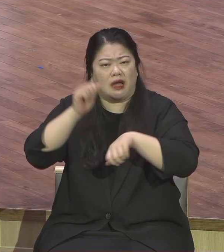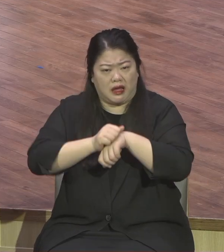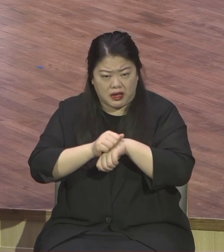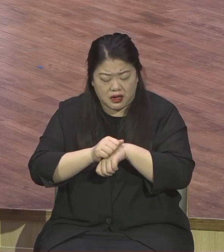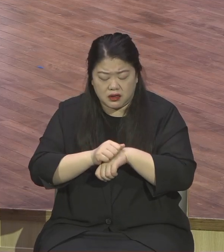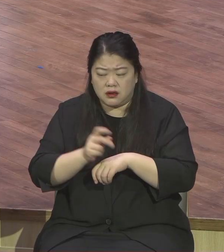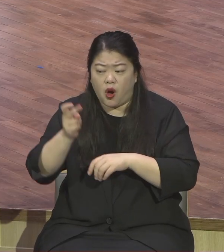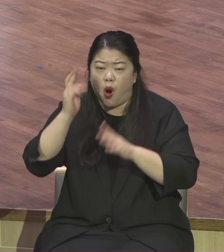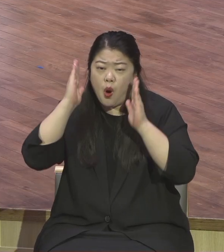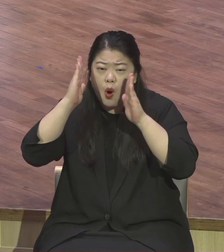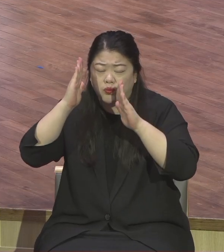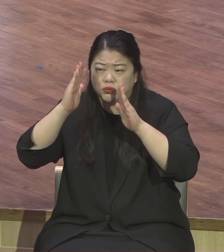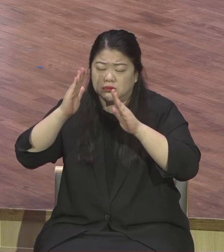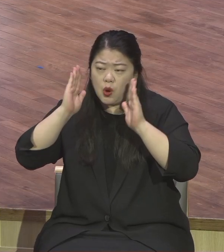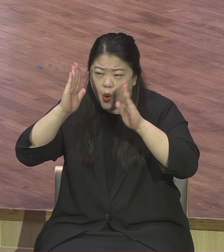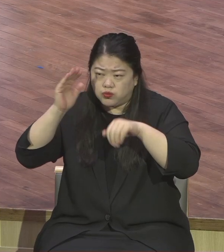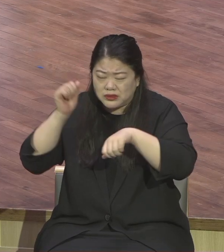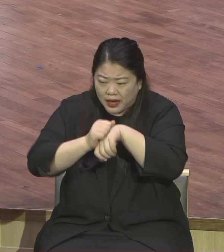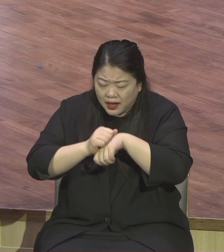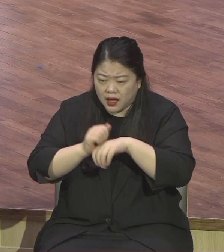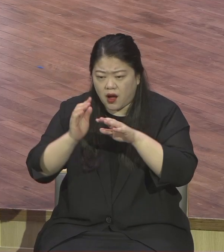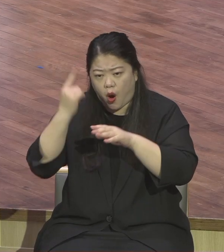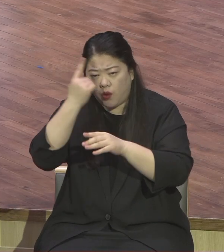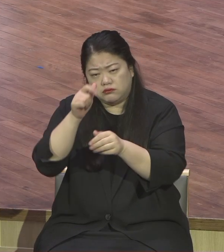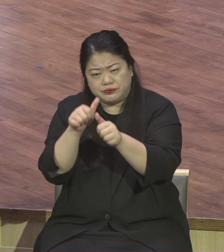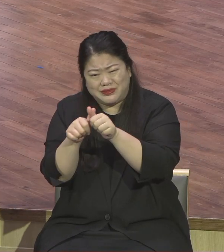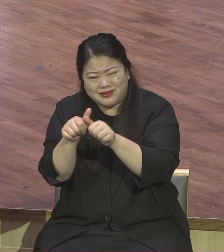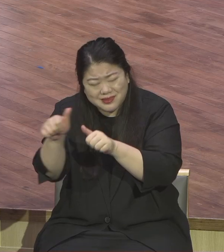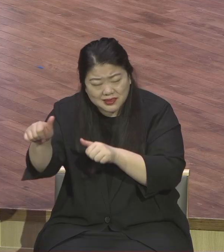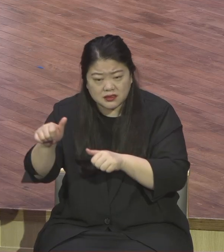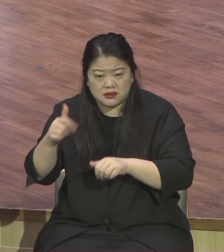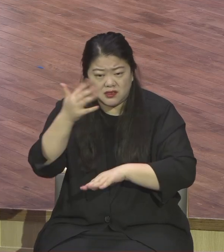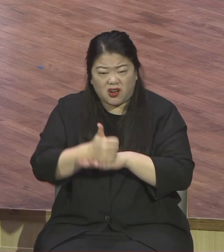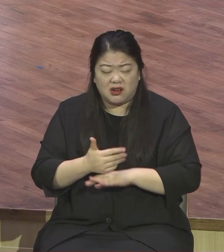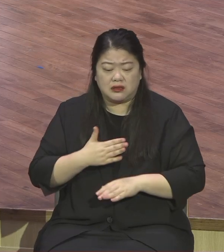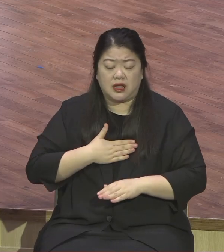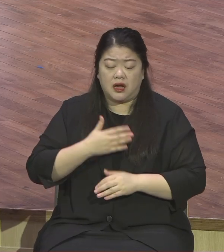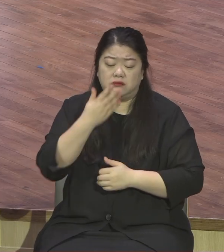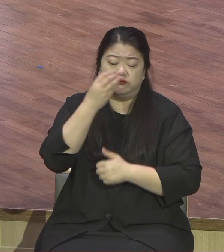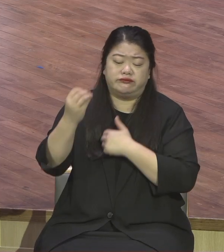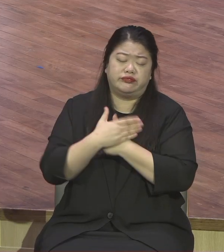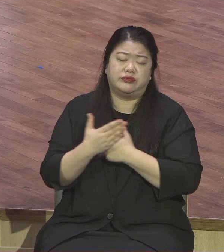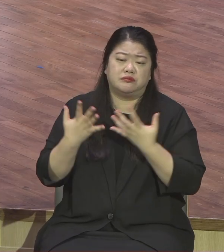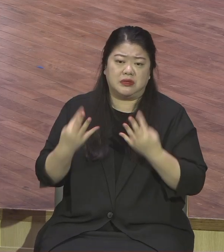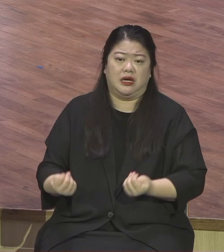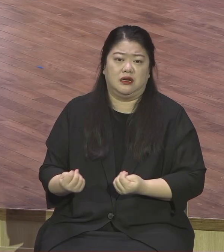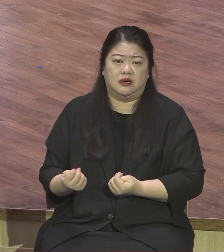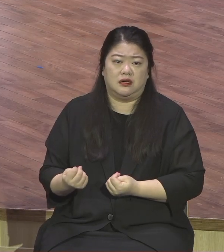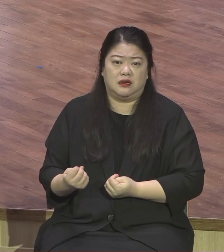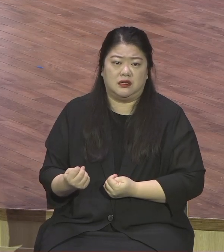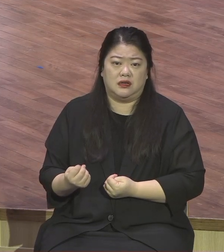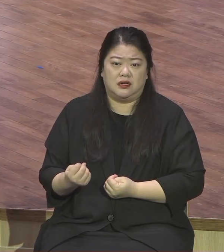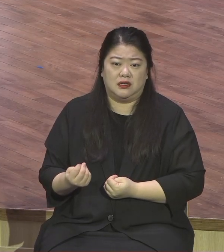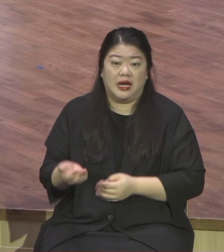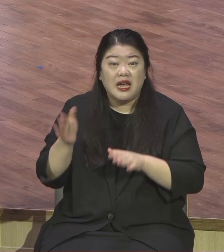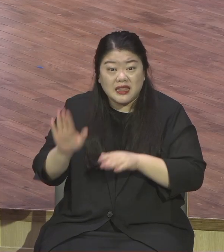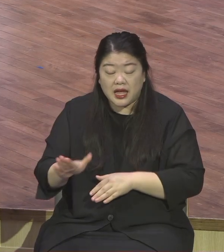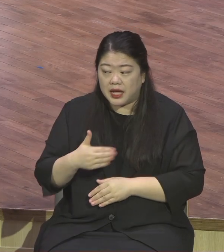정면 장로 그러더라고 내가 형님 마음이 마약해졌네요 내 속으로 야